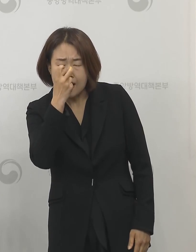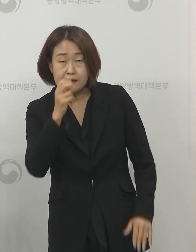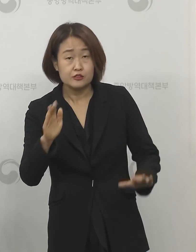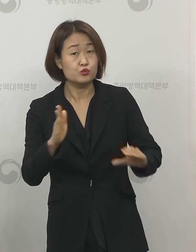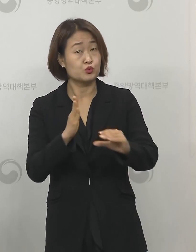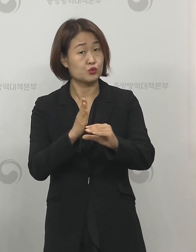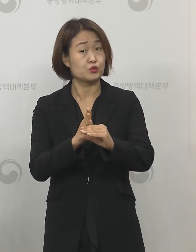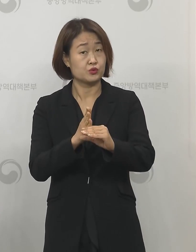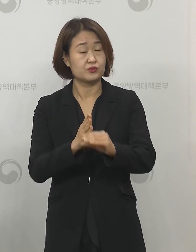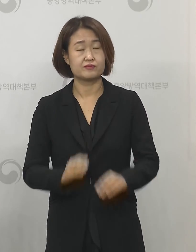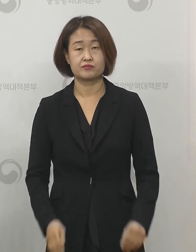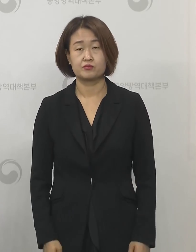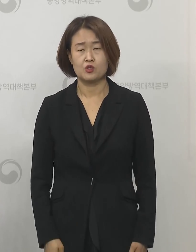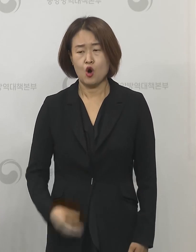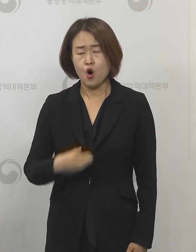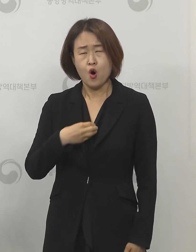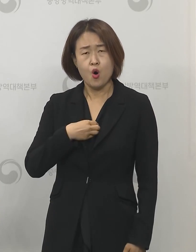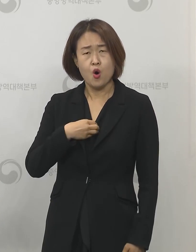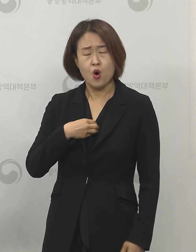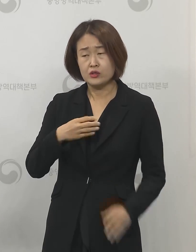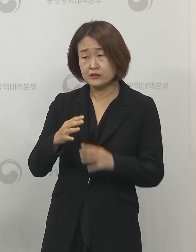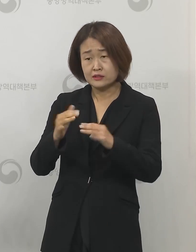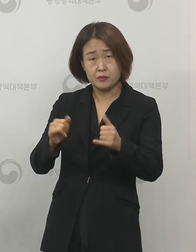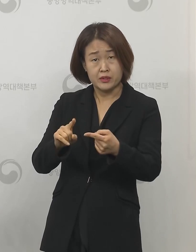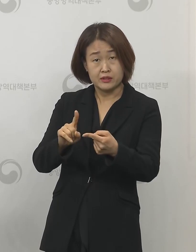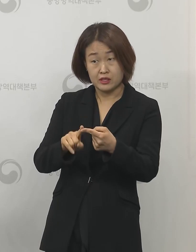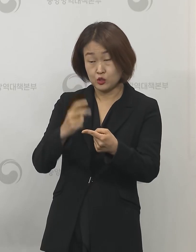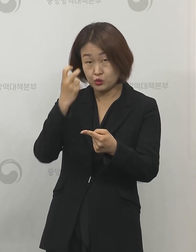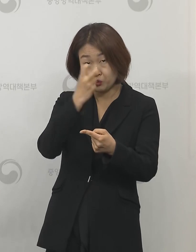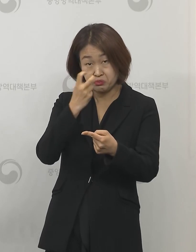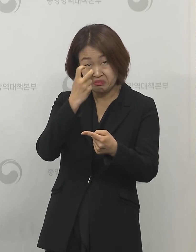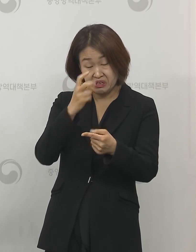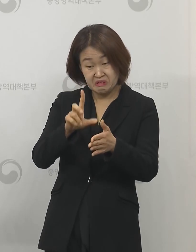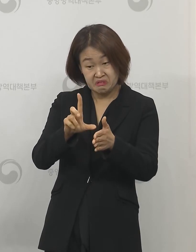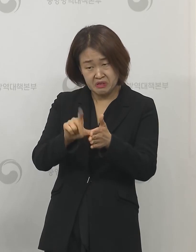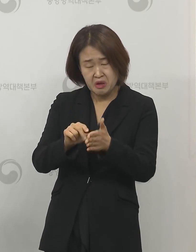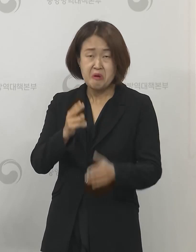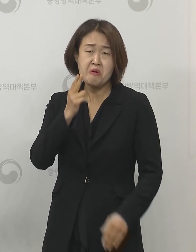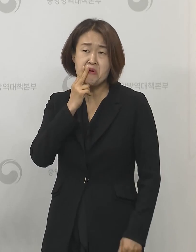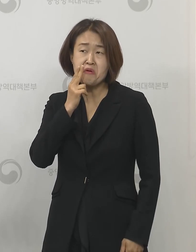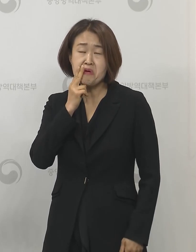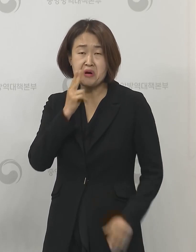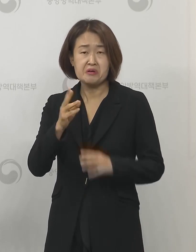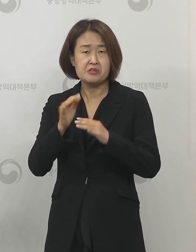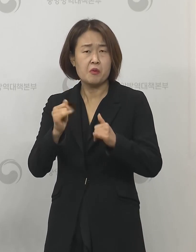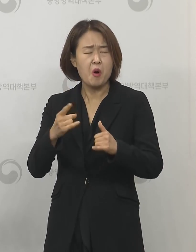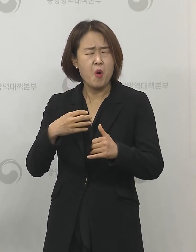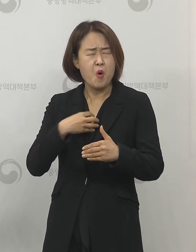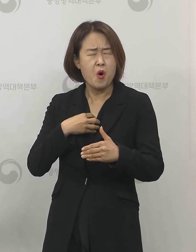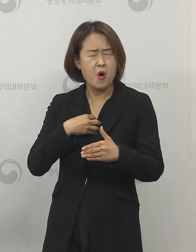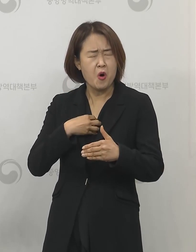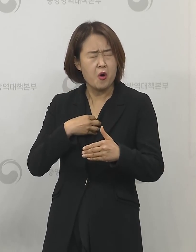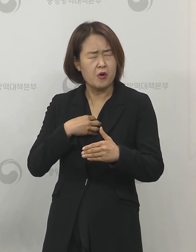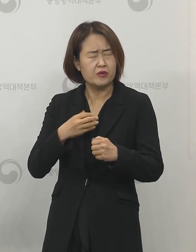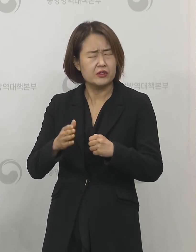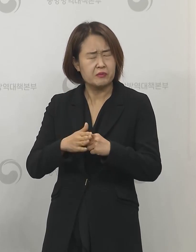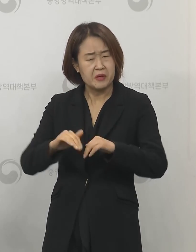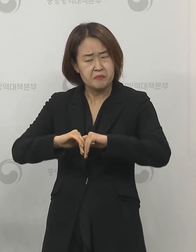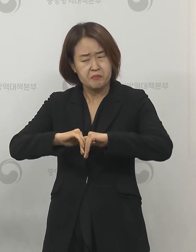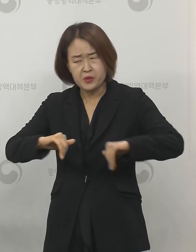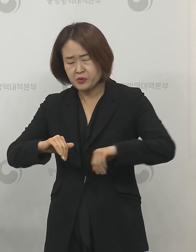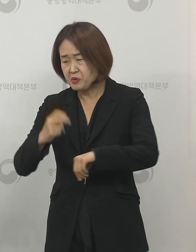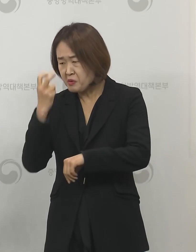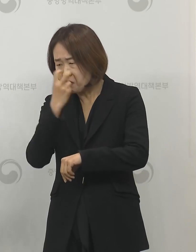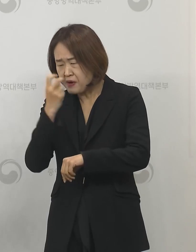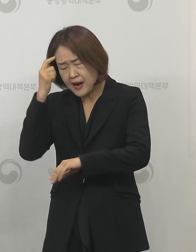있는 그런 상황입니다 고염군 조사를 할 때 흡연자를 고염군으로 측정화해서 흡연자를 따로 검사를 하거나